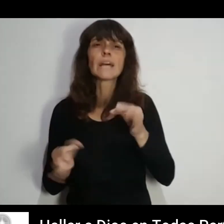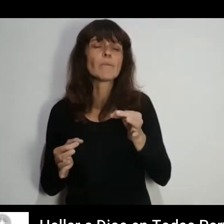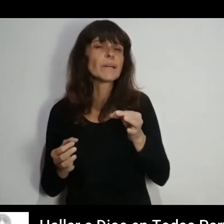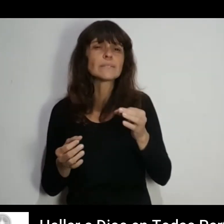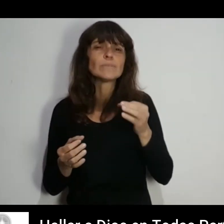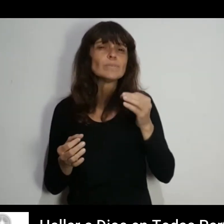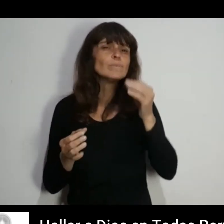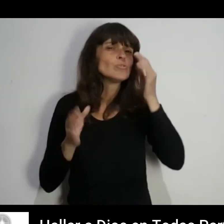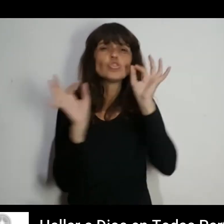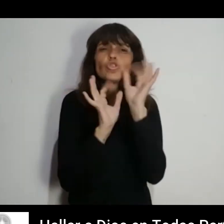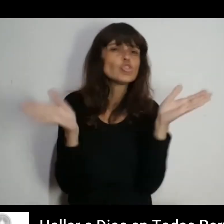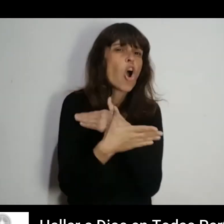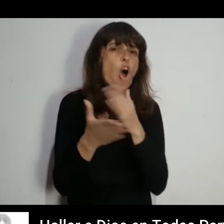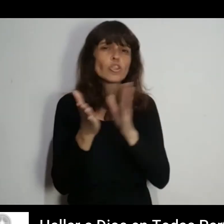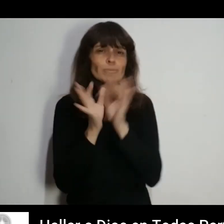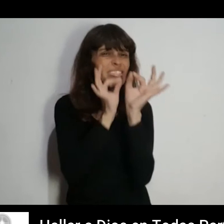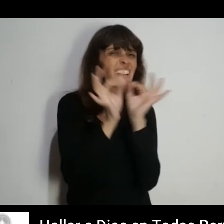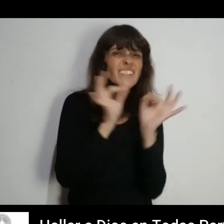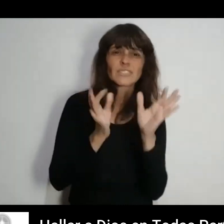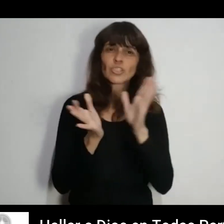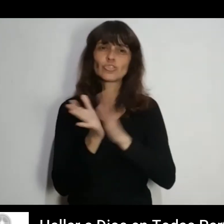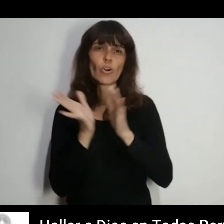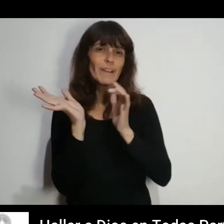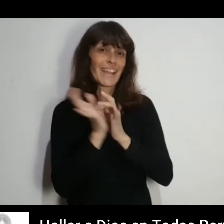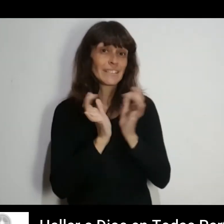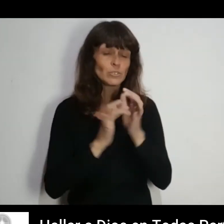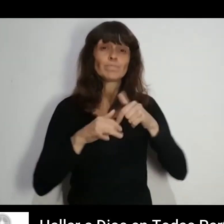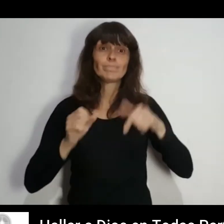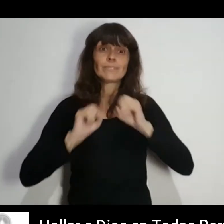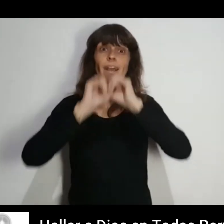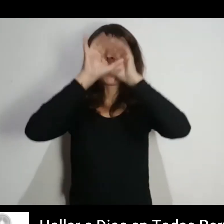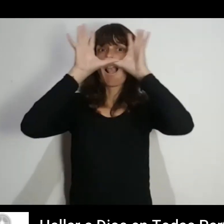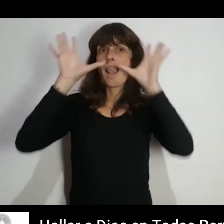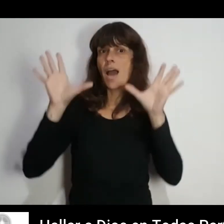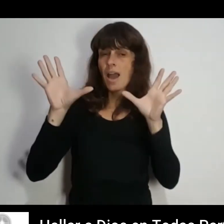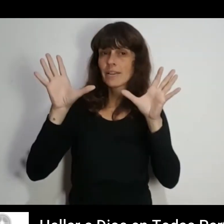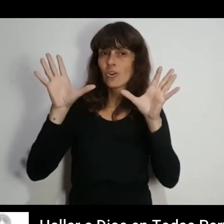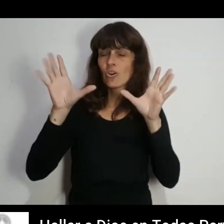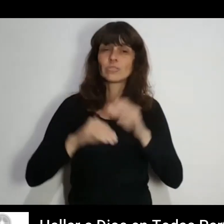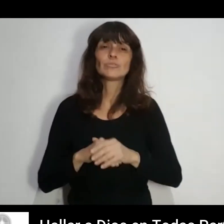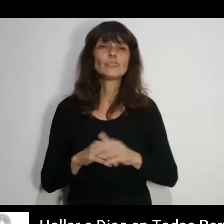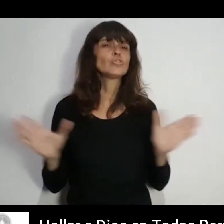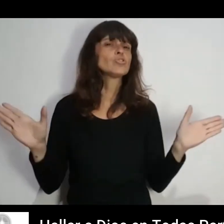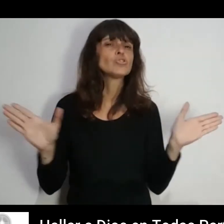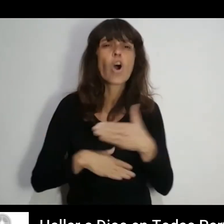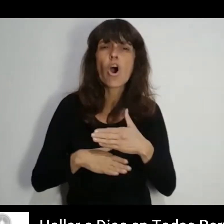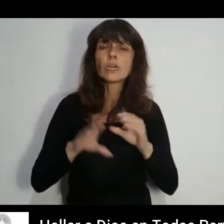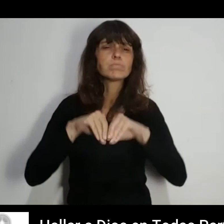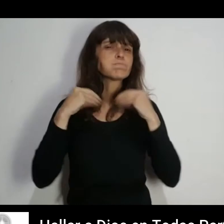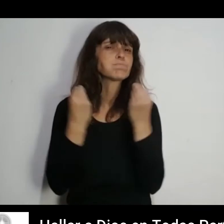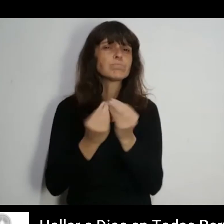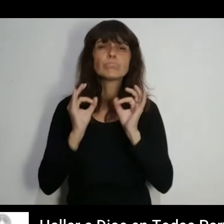Quería saber hasta los más pequeños detalles sobre Jesús Ahora estaba claro para mí Que todo